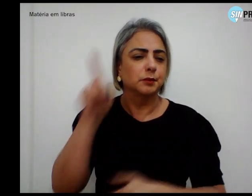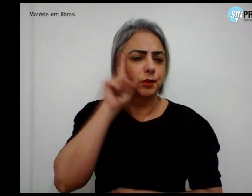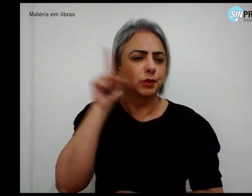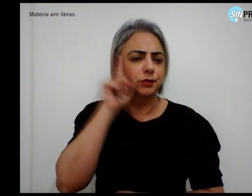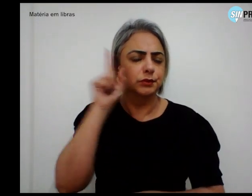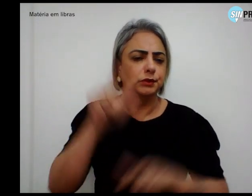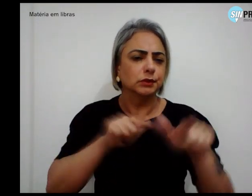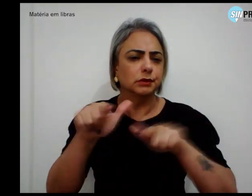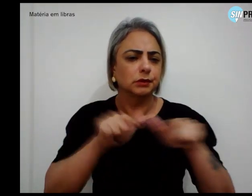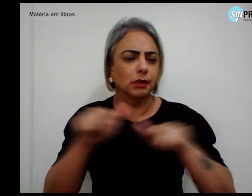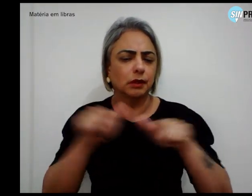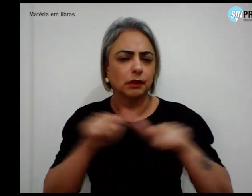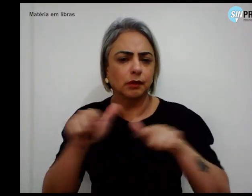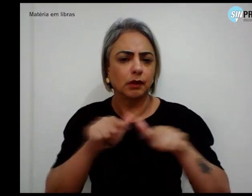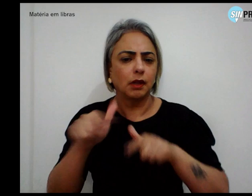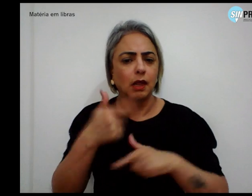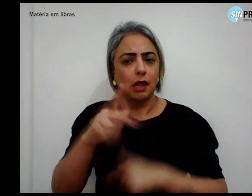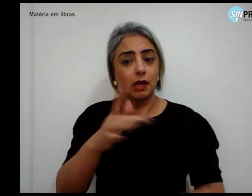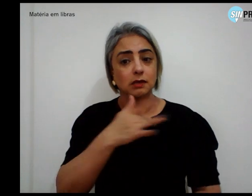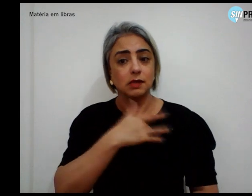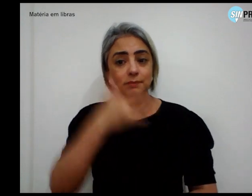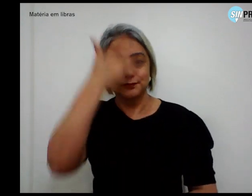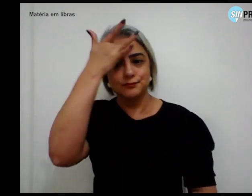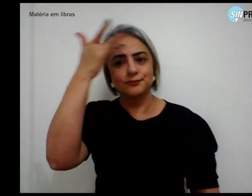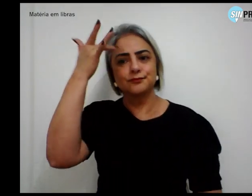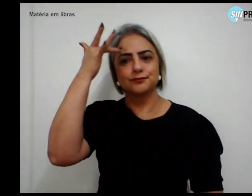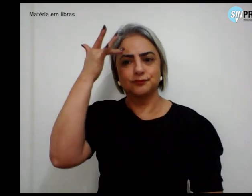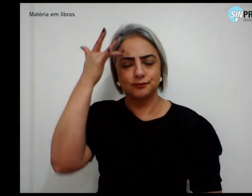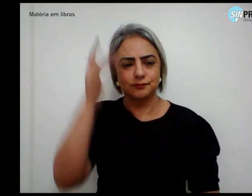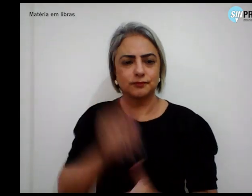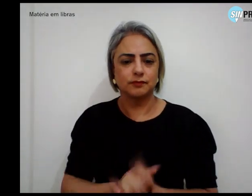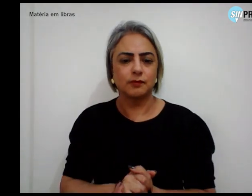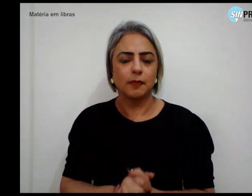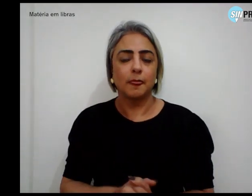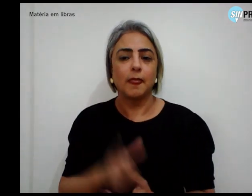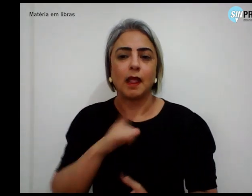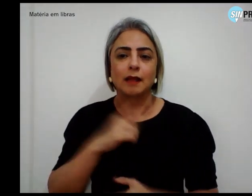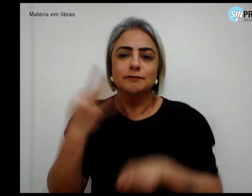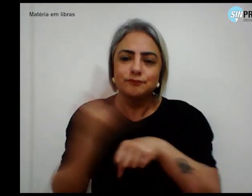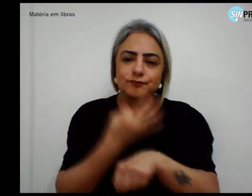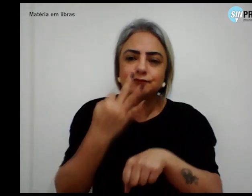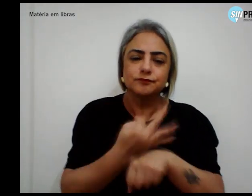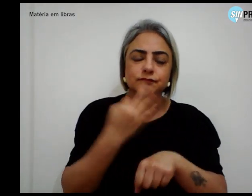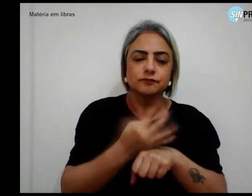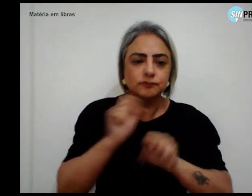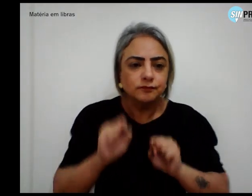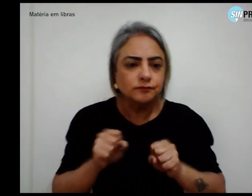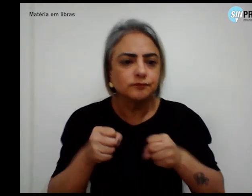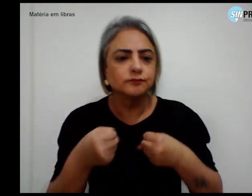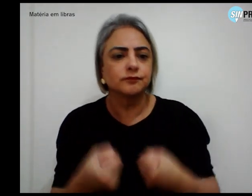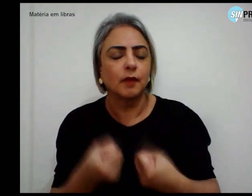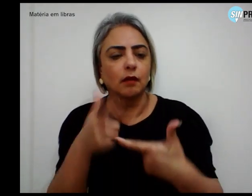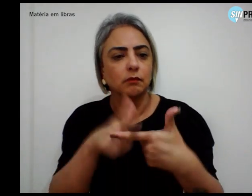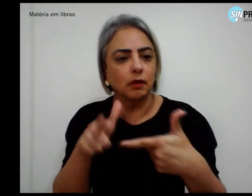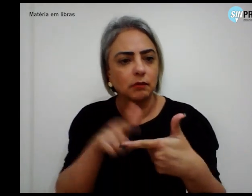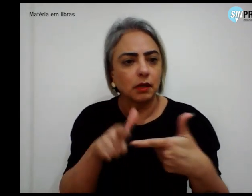trabalho e na sua saúde mental. Como tentativa de enfrentar o problema, as